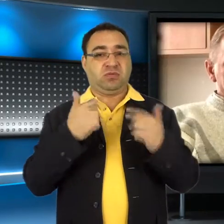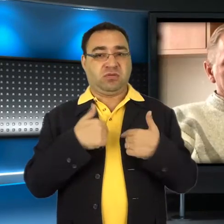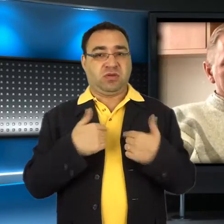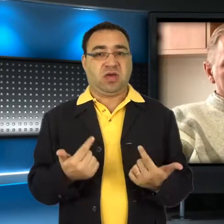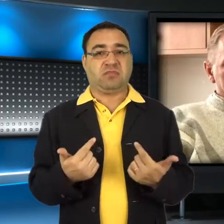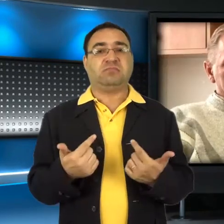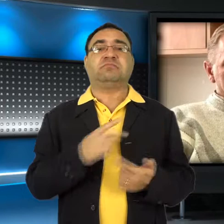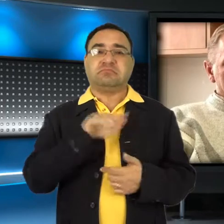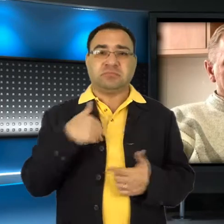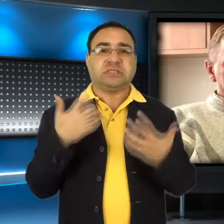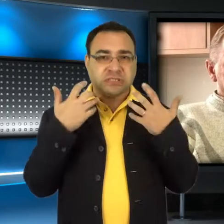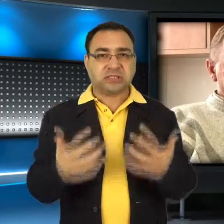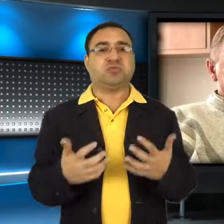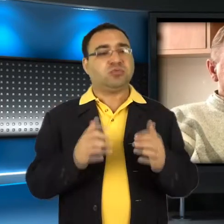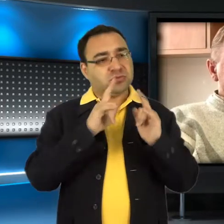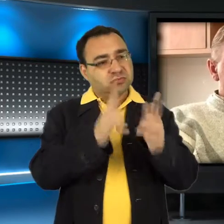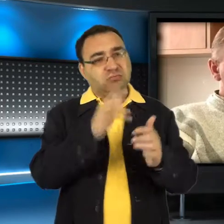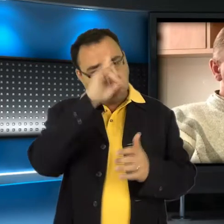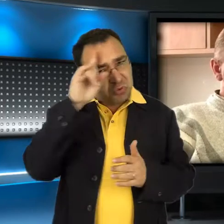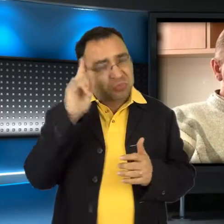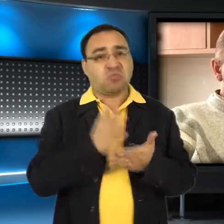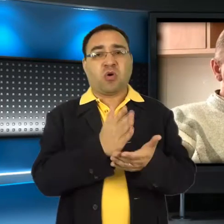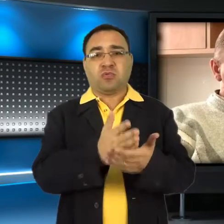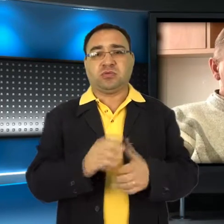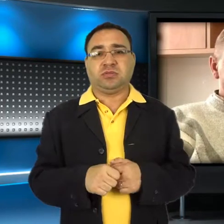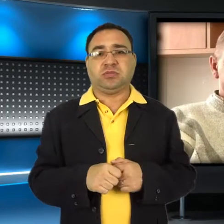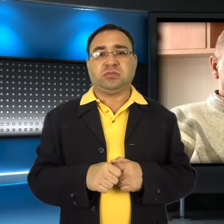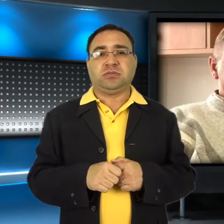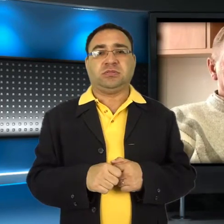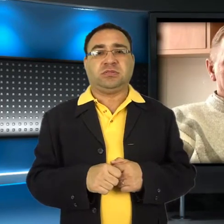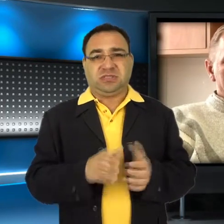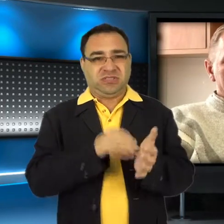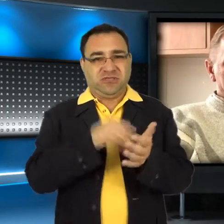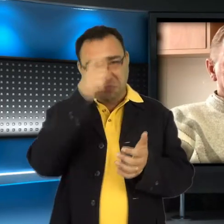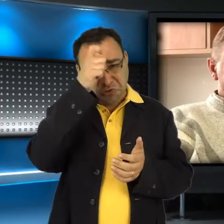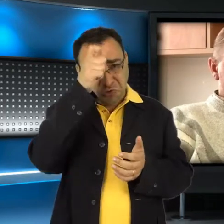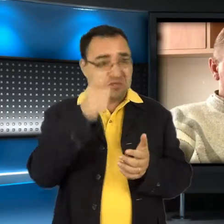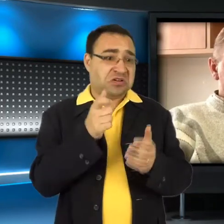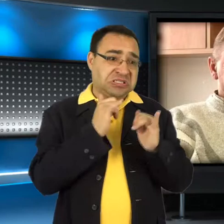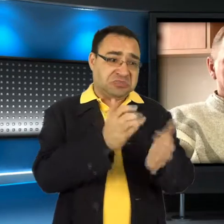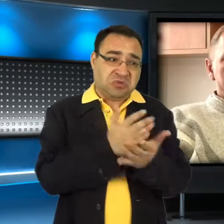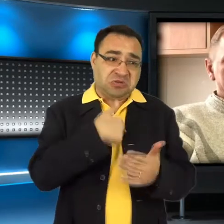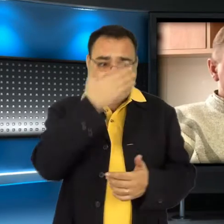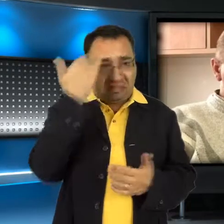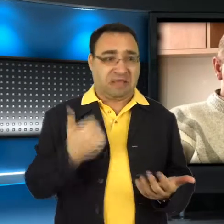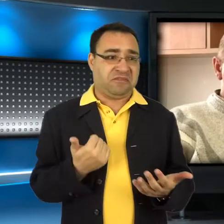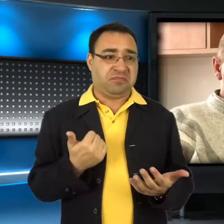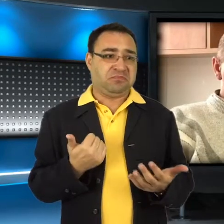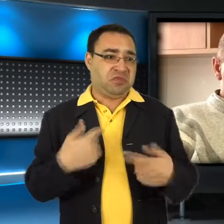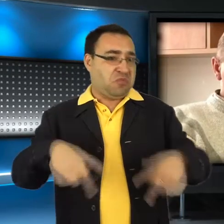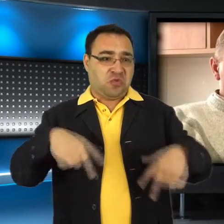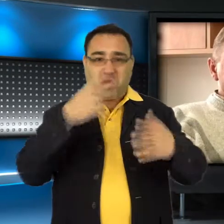I dlatego też zależy nam na tym, żeby tym ludziom pomagać. Nie wiem jak normalna, zwykła osoba by podchodziła do tej